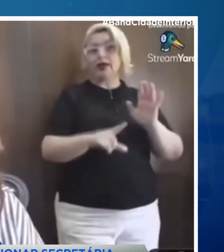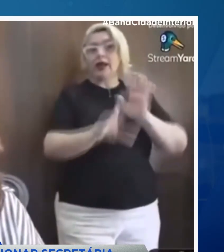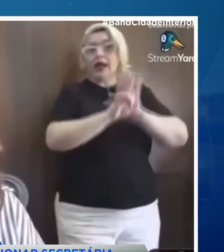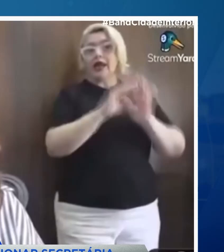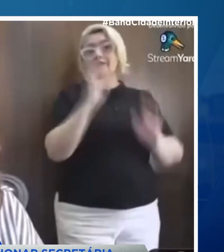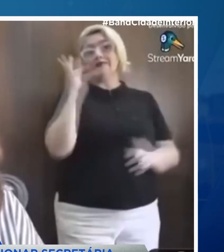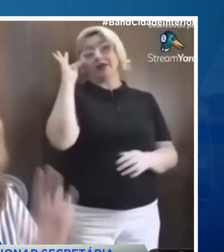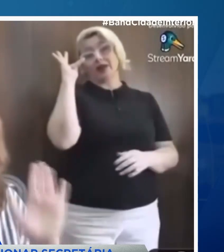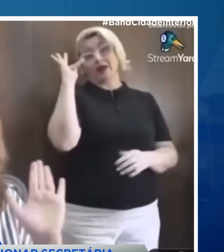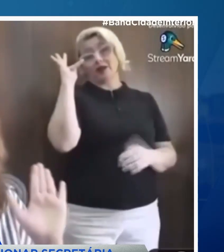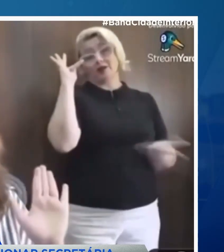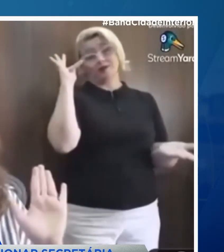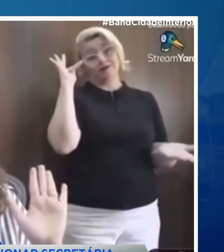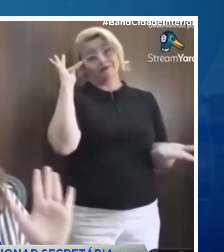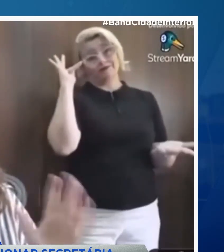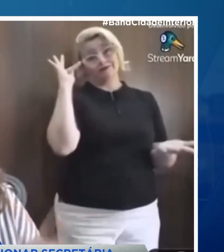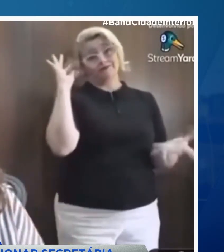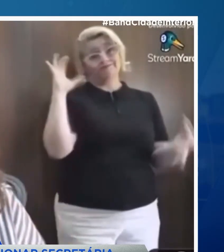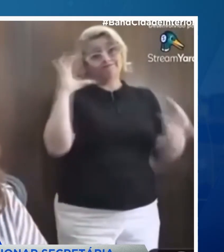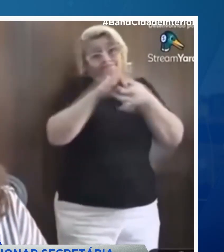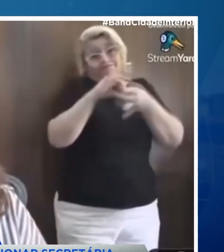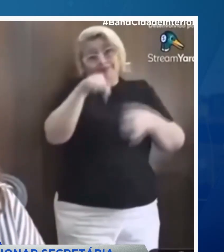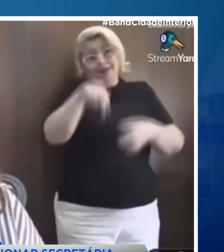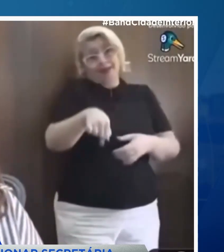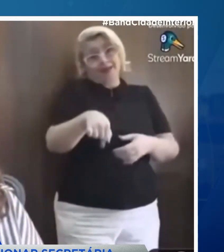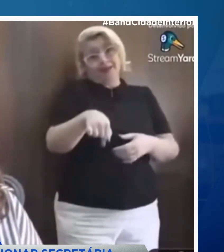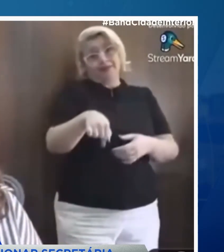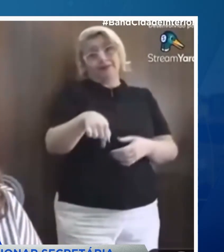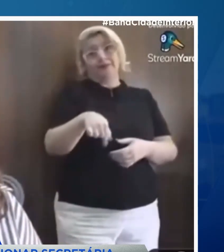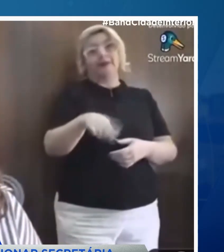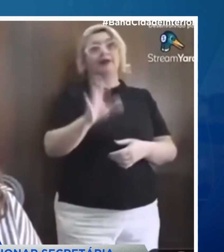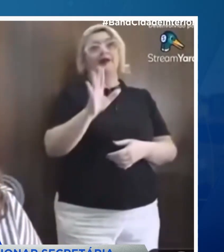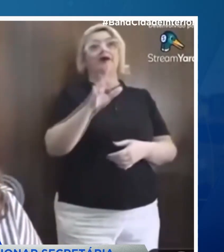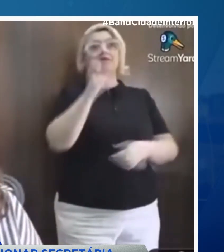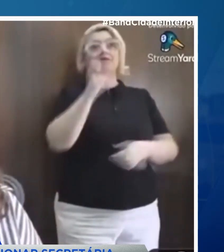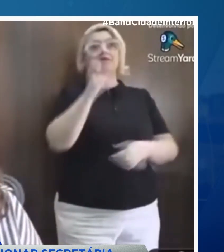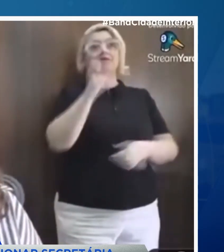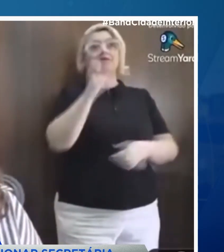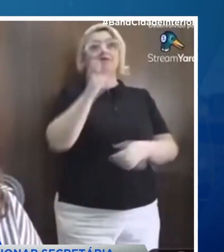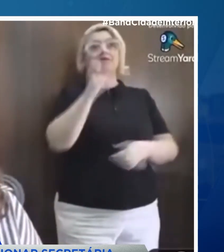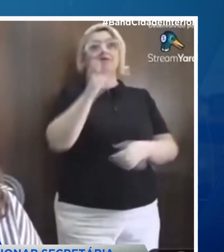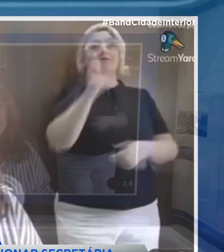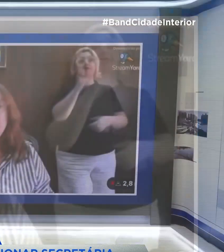não é? É, ela é federal. Então, assim, não adianta mandar eu parar. Vou terminar.